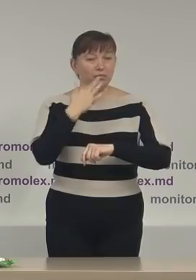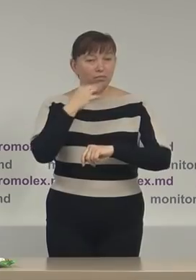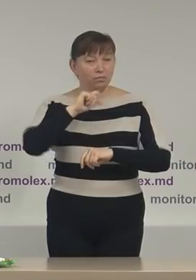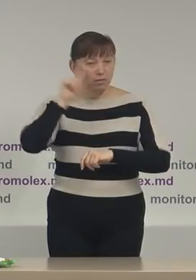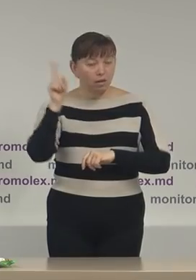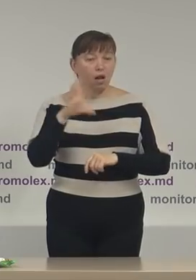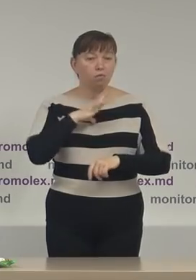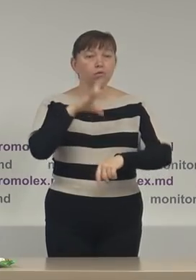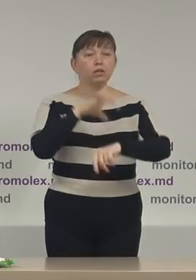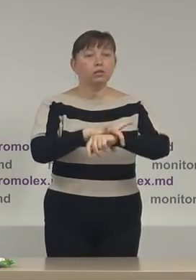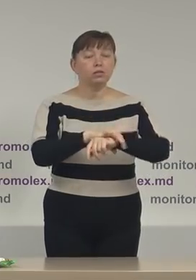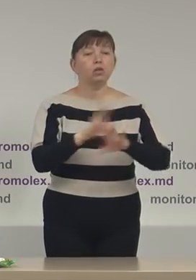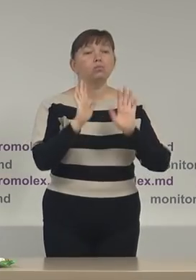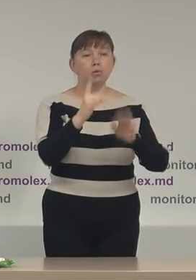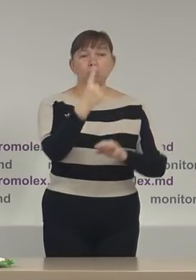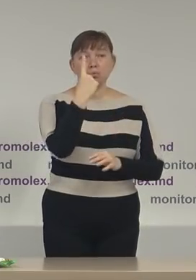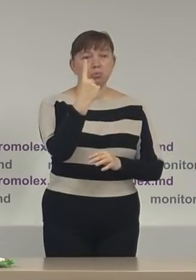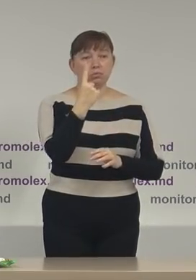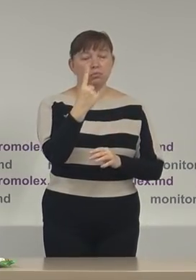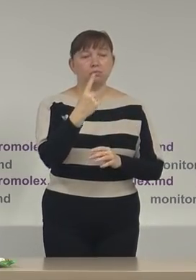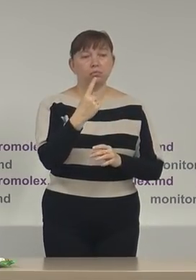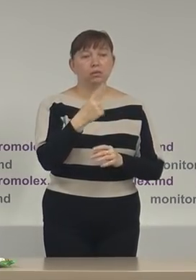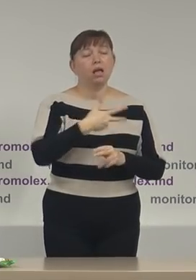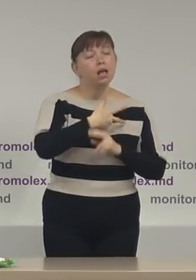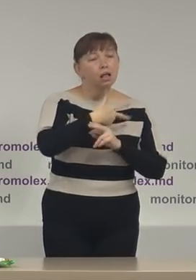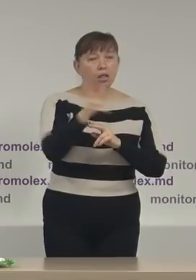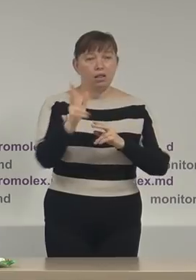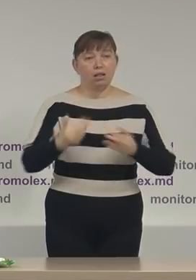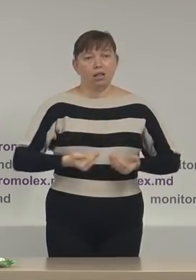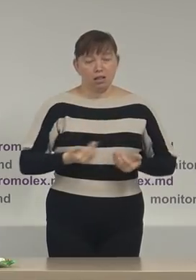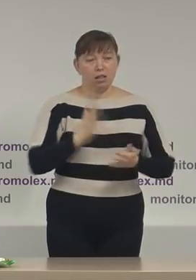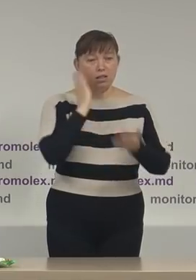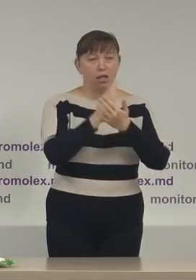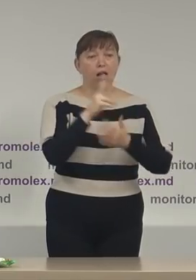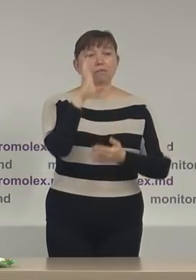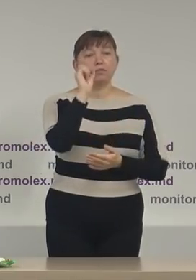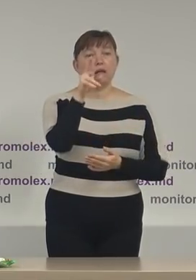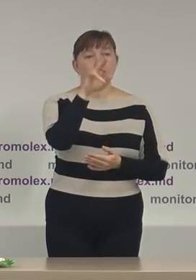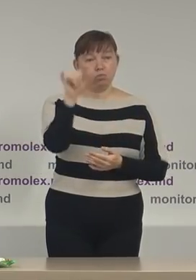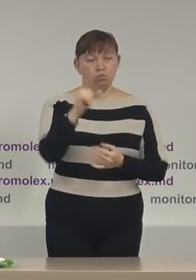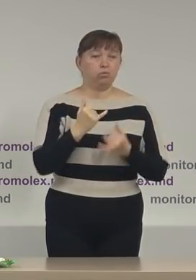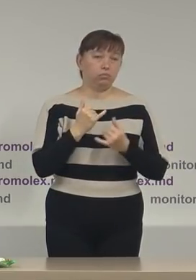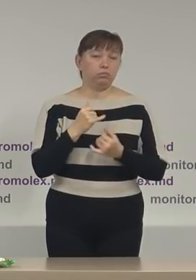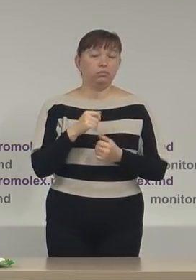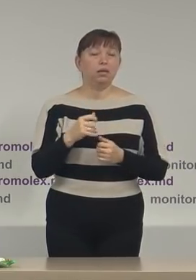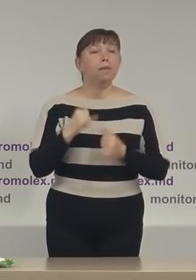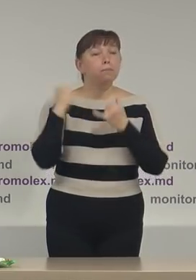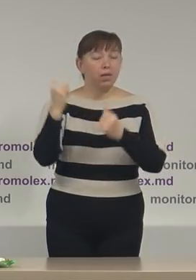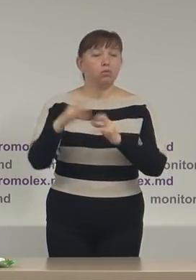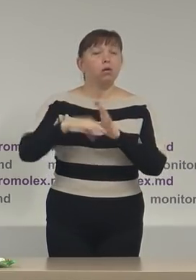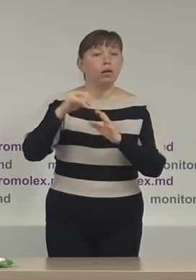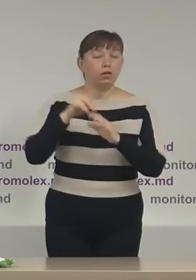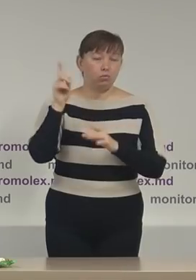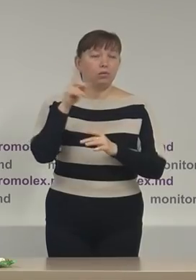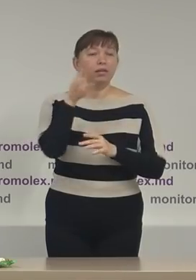doar un singur live organizat de candidatul Maya Sandu pentru alegătorii din